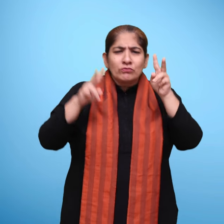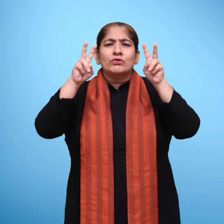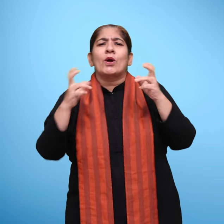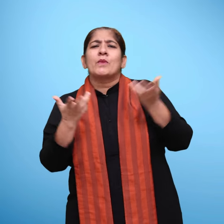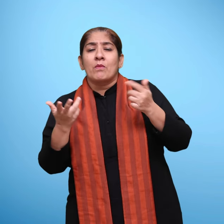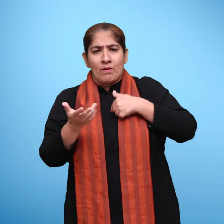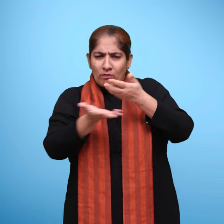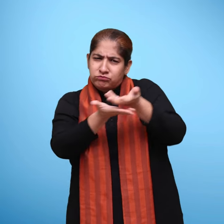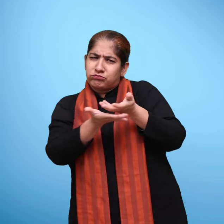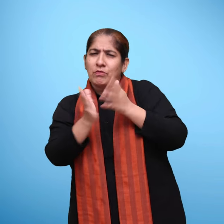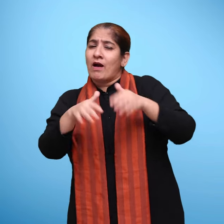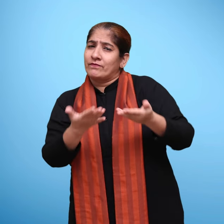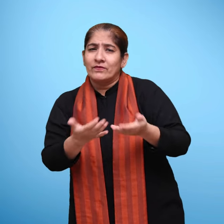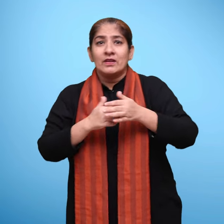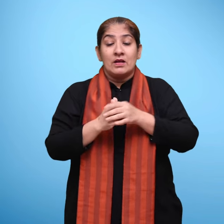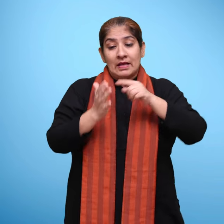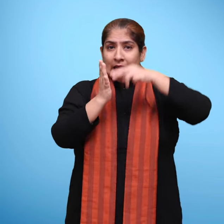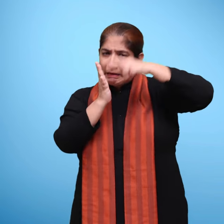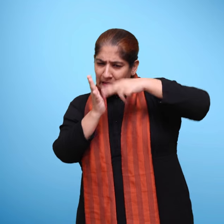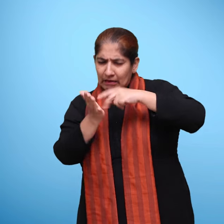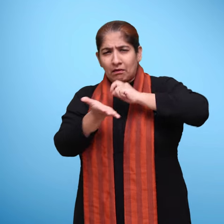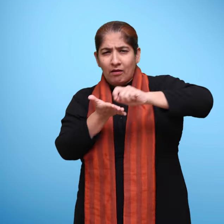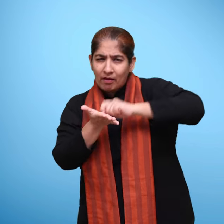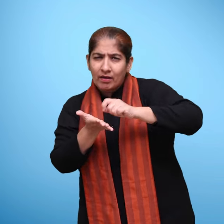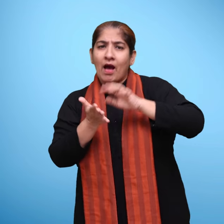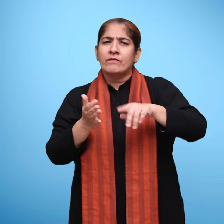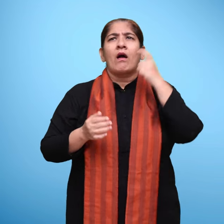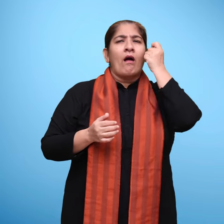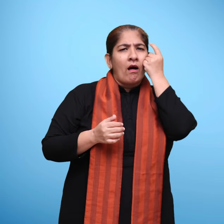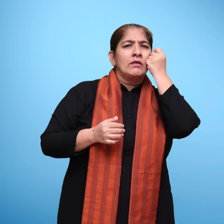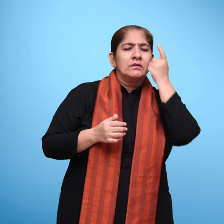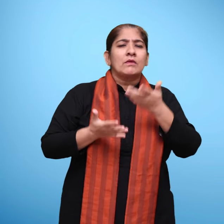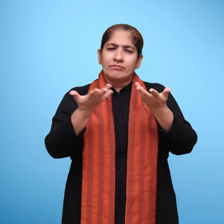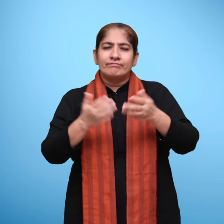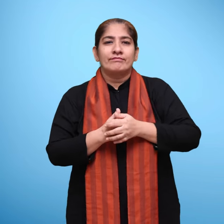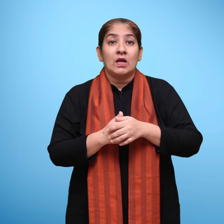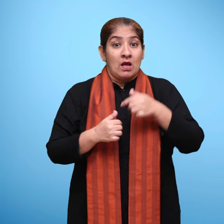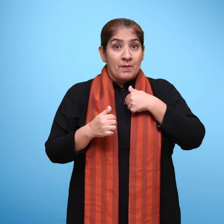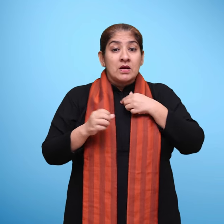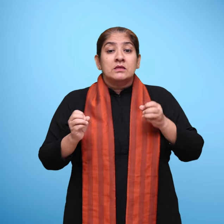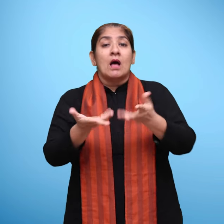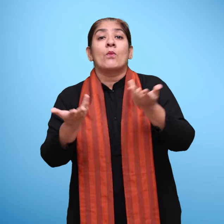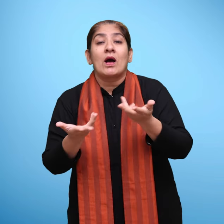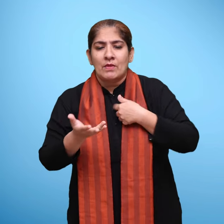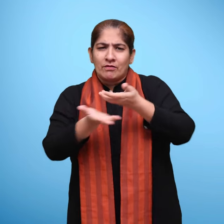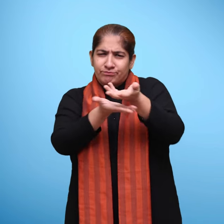-पान के बारे में बातचीत करेंगे, पढ़ेंगे, लिखेंगे और समझेंगे, इसकी शुरुवात बातचीत से करेंगे.